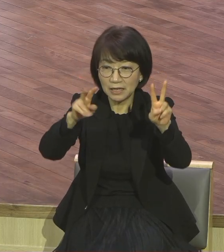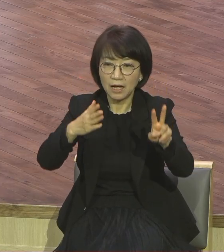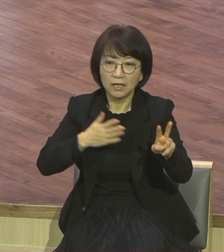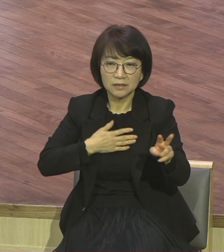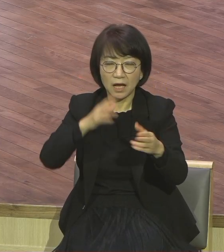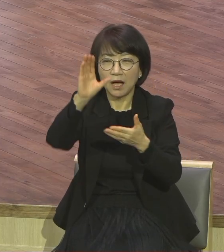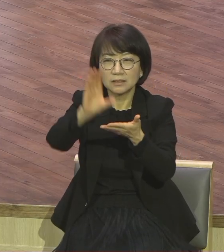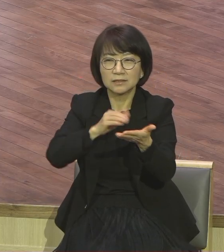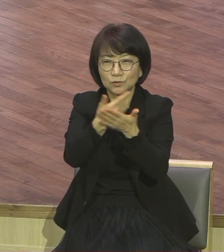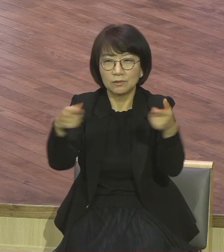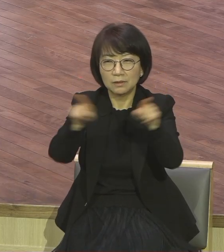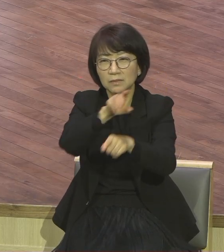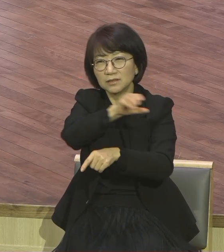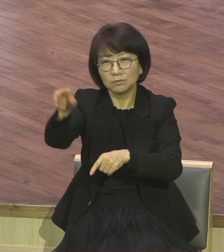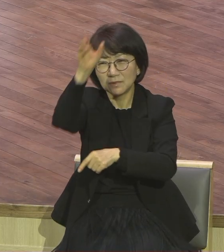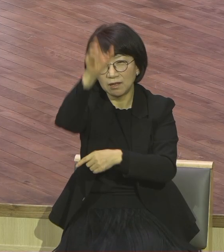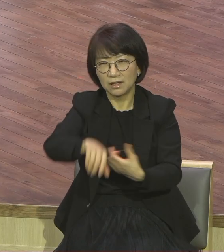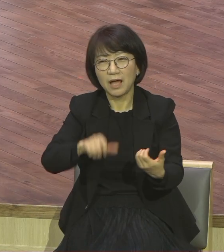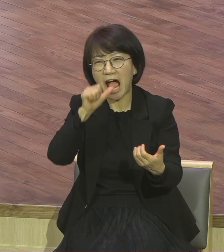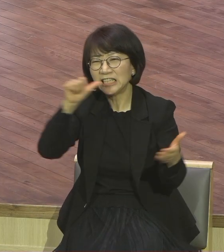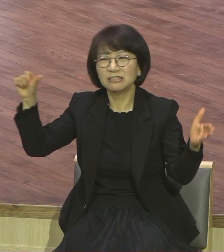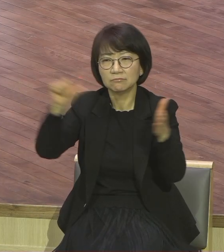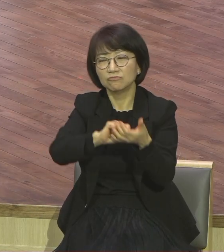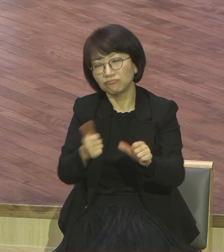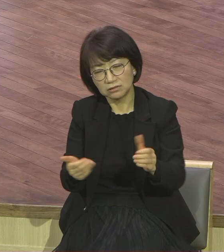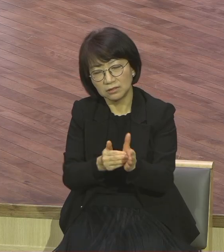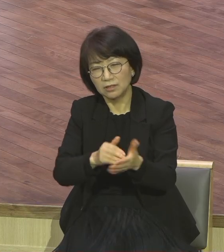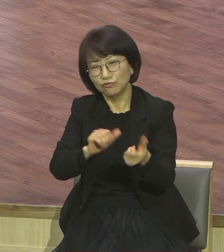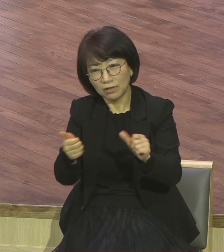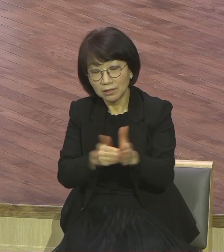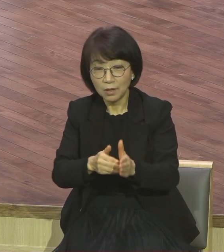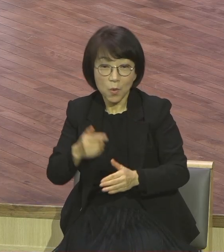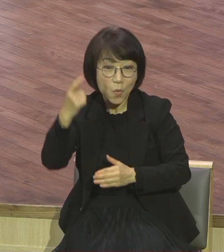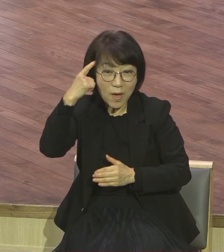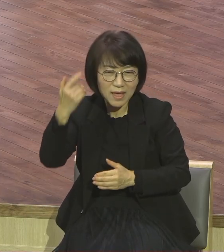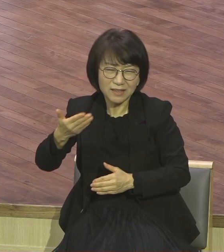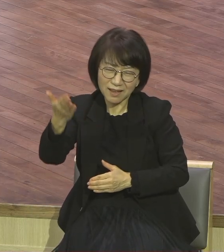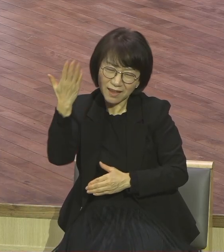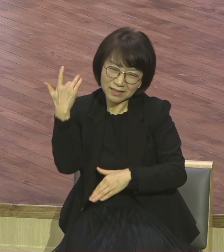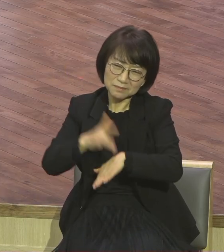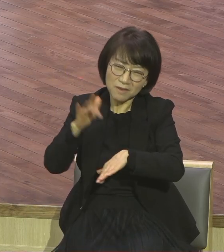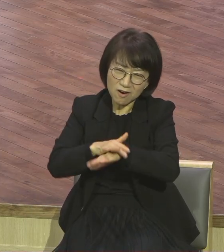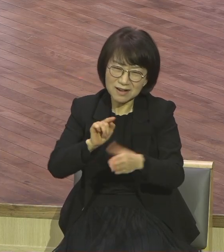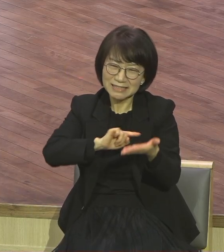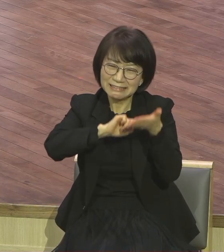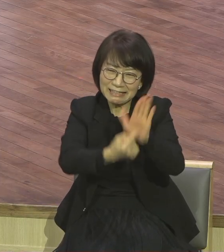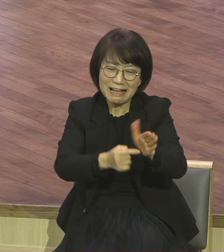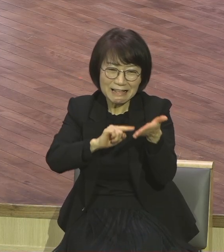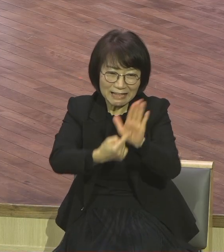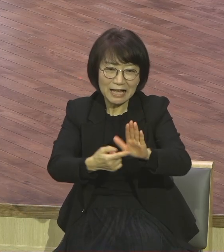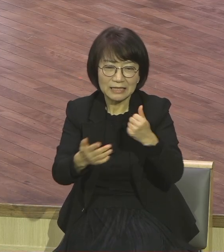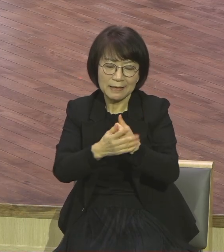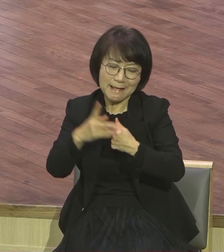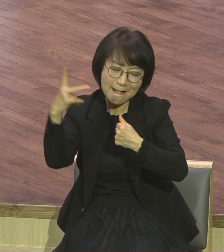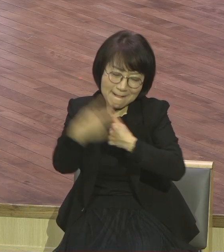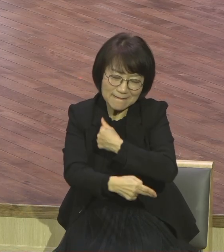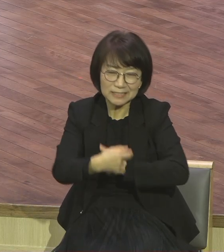하면서도 날마다 죽노라 워낙 옛날까지 자꾸 나오니까 자꾸 나오니까 그래서 우리는 어떻게 해야 됩니까